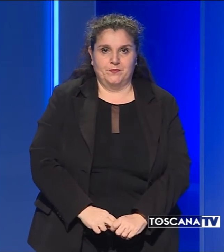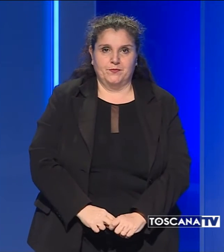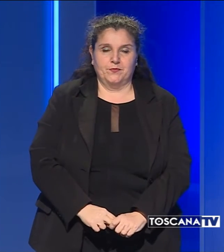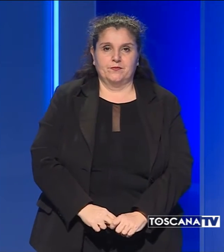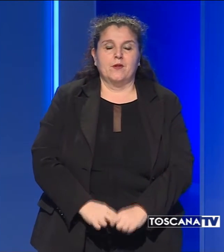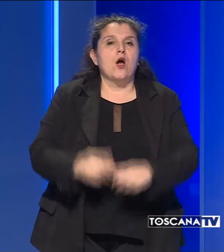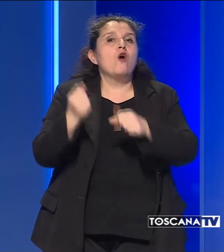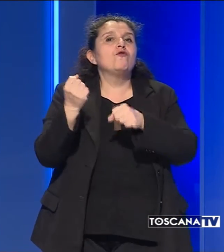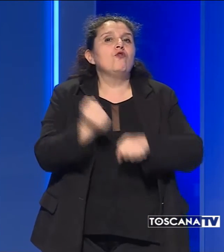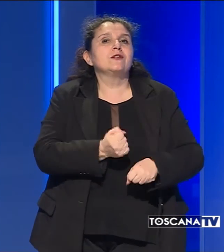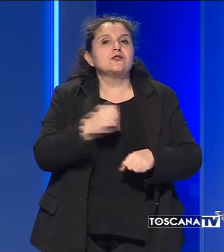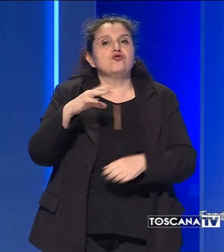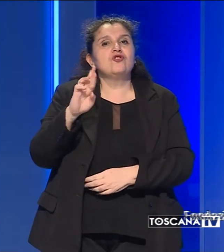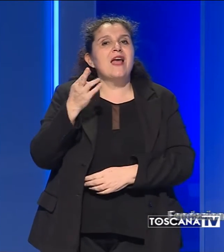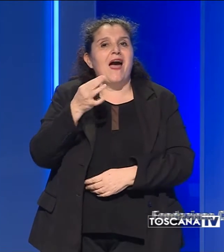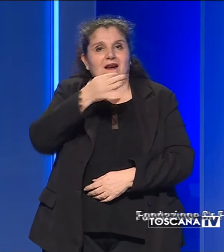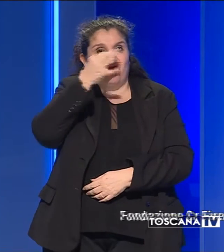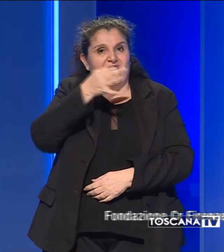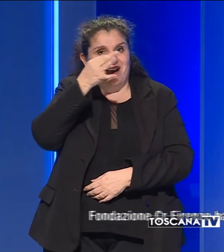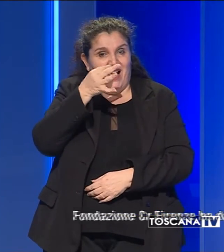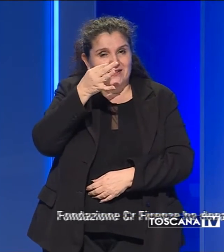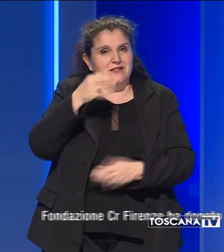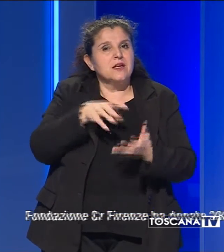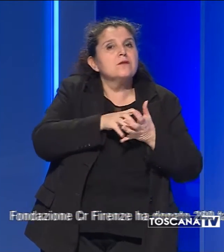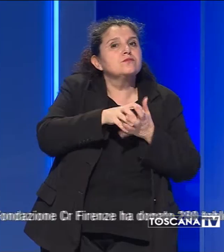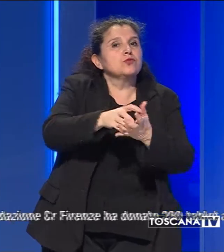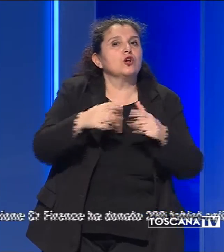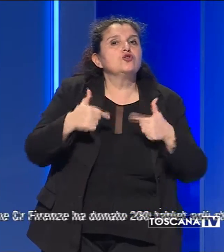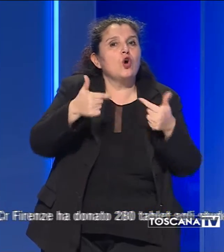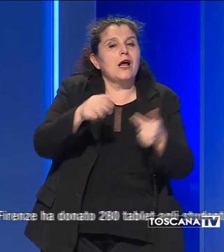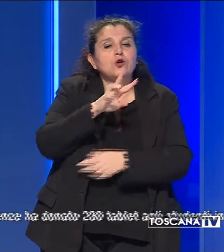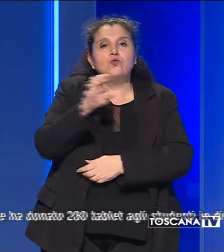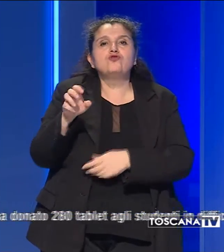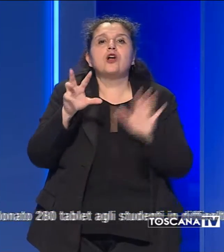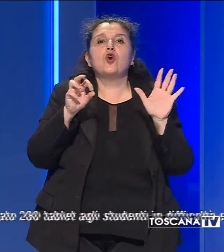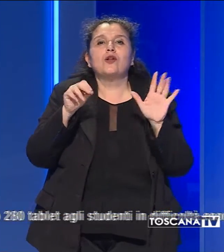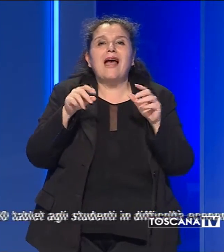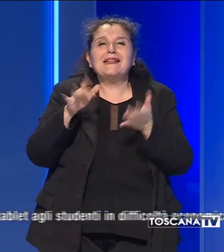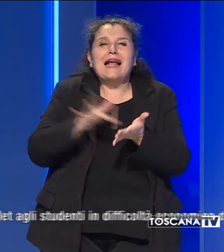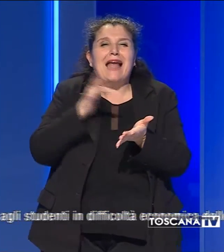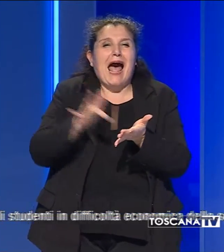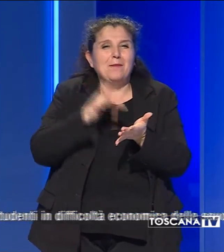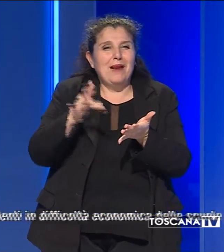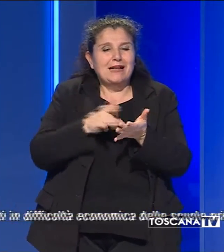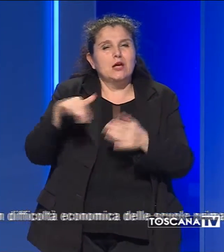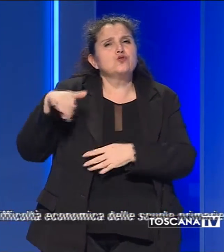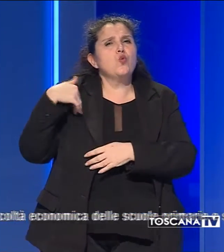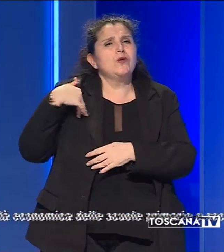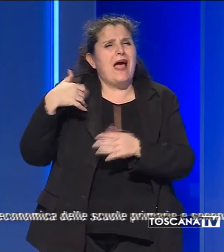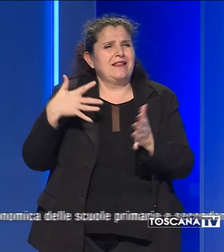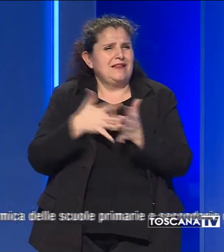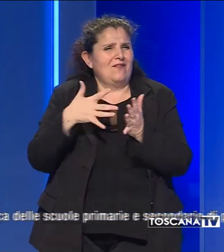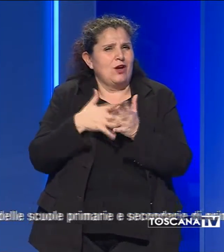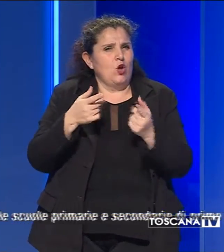Fondazione CR Firenze ha donato 280 tablet agli studenti in difficoltà